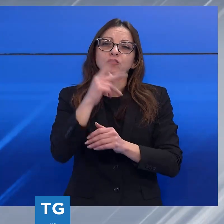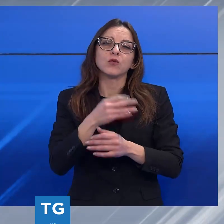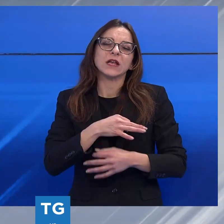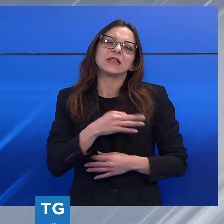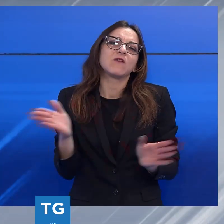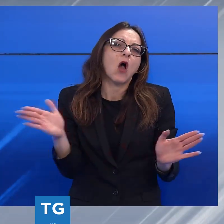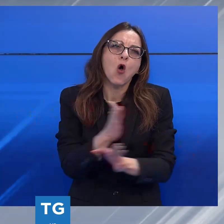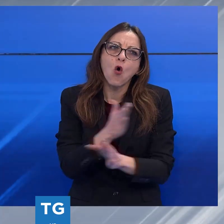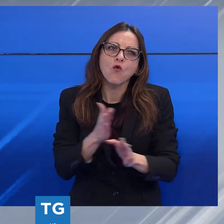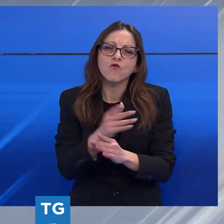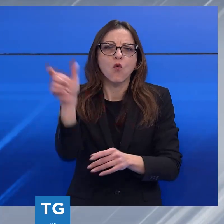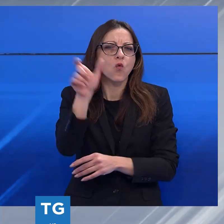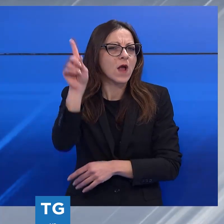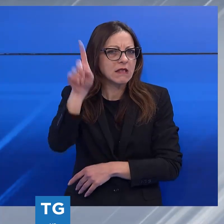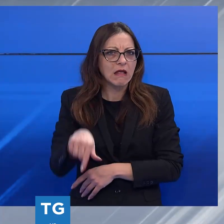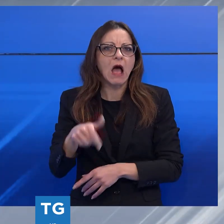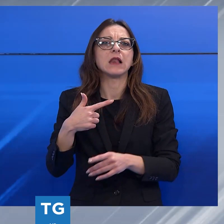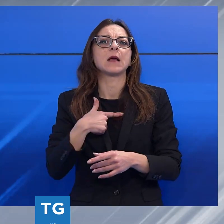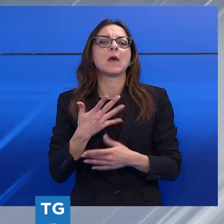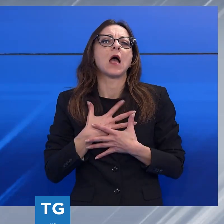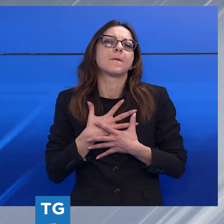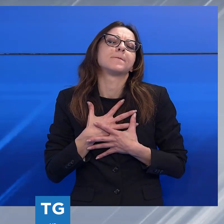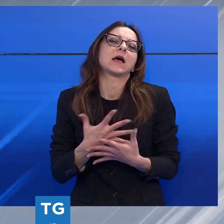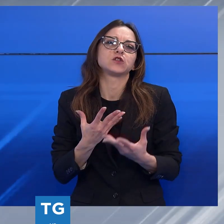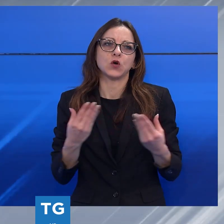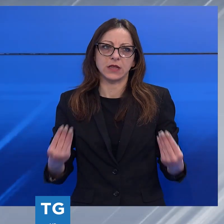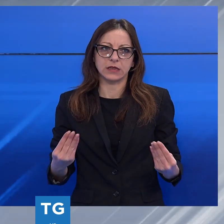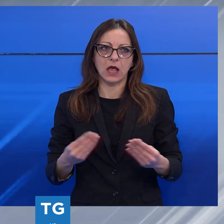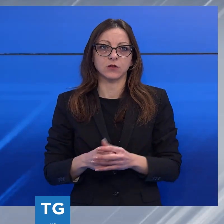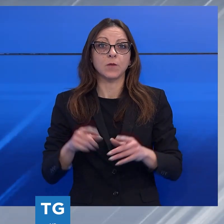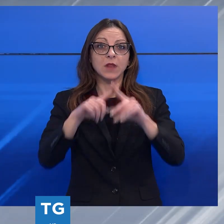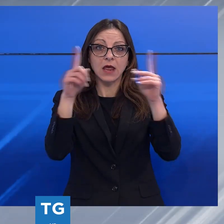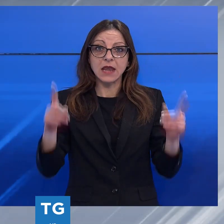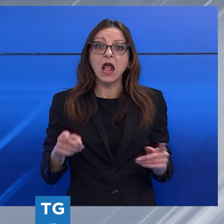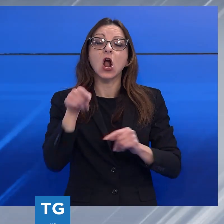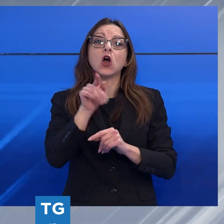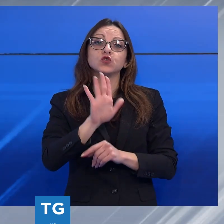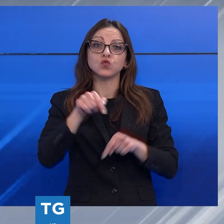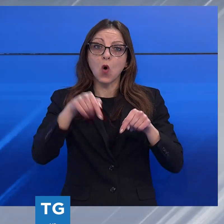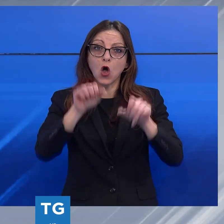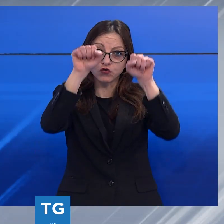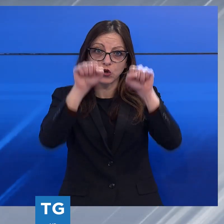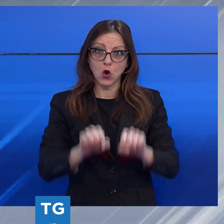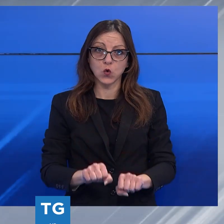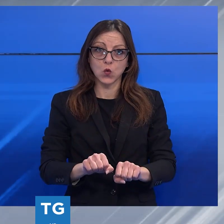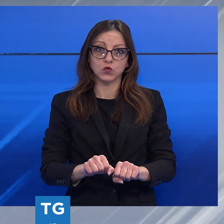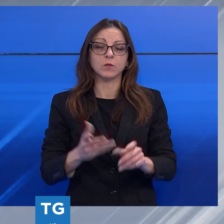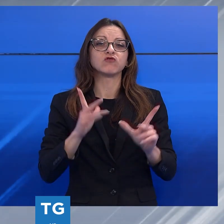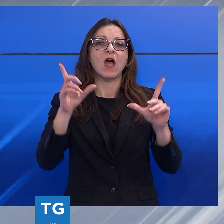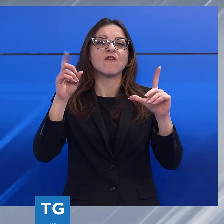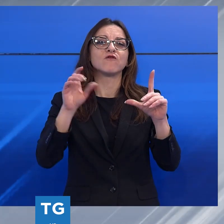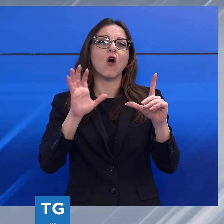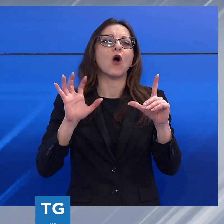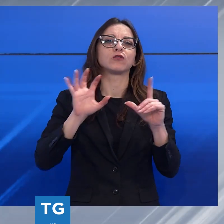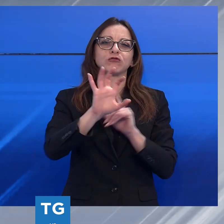soprattutto con una straordinaria passione. L'edicola dove ha lavorato per una vita oggi è chiusa ma sulla serranda campeggia una sua foto con un messaggio